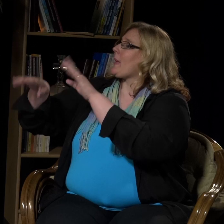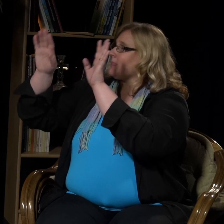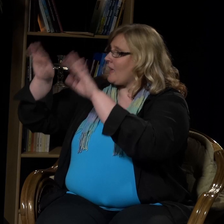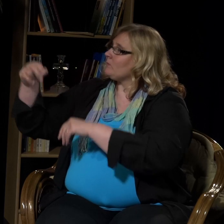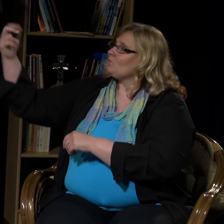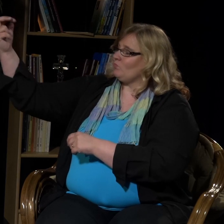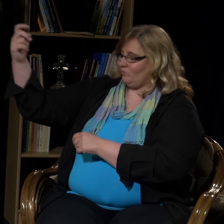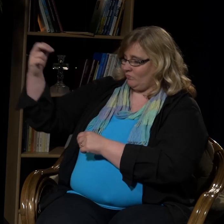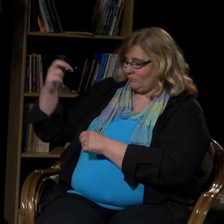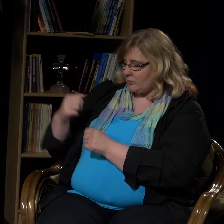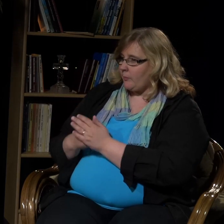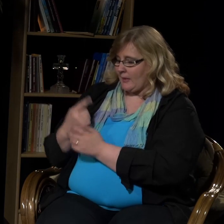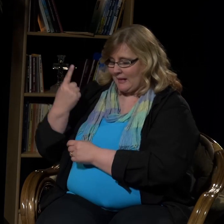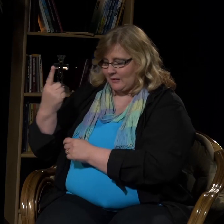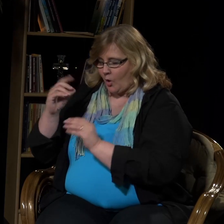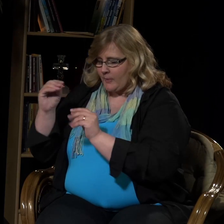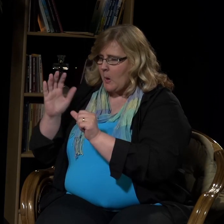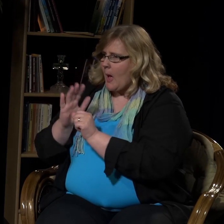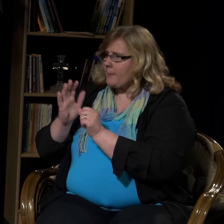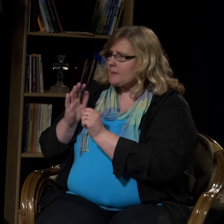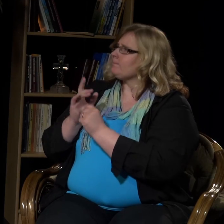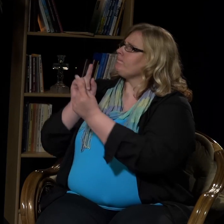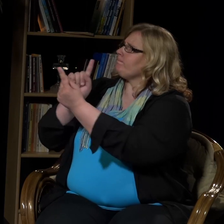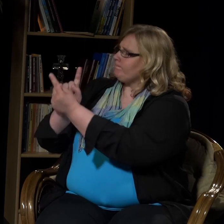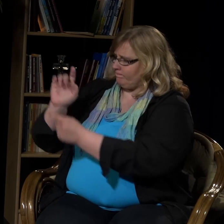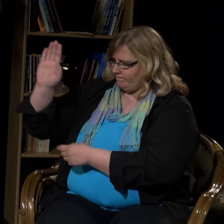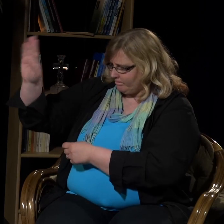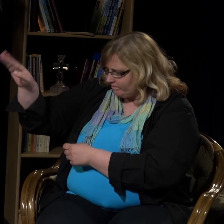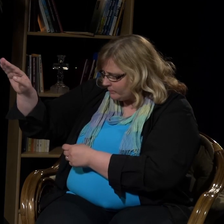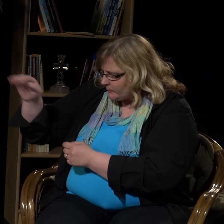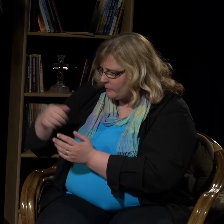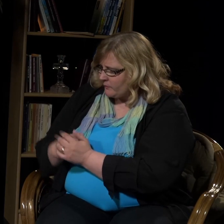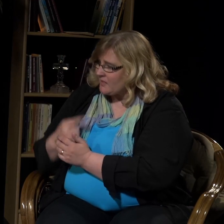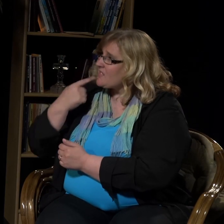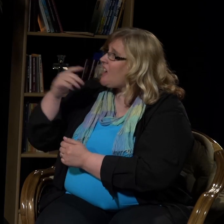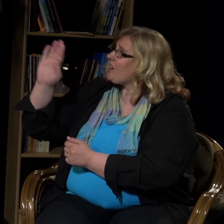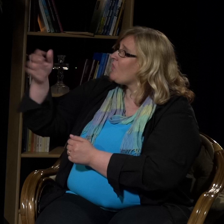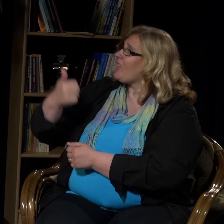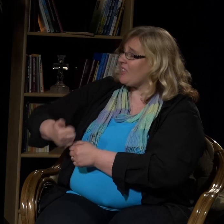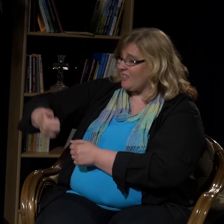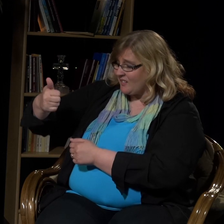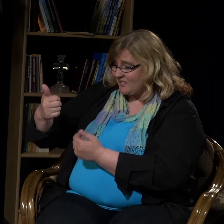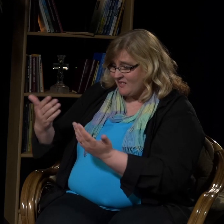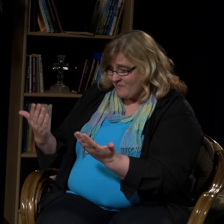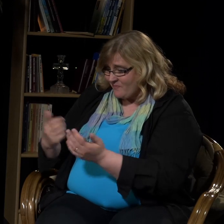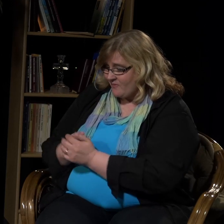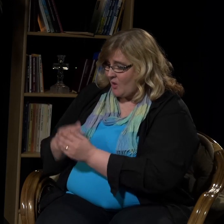Kun hän oli lopettanut eräs opetuslapsistaan sanoi, Herra, opeta